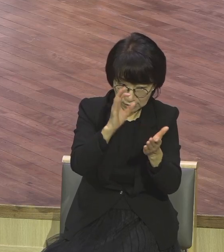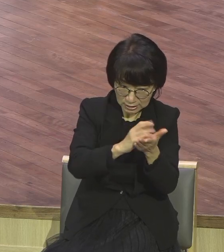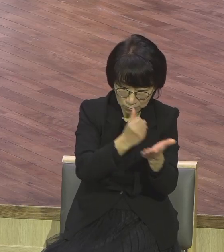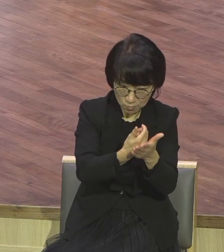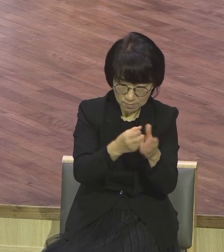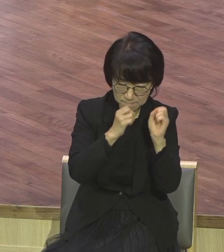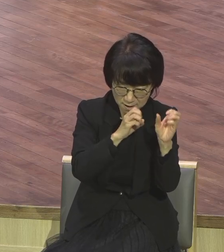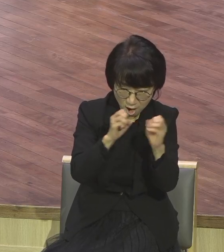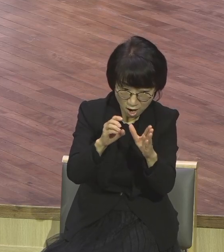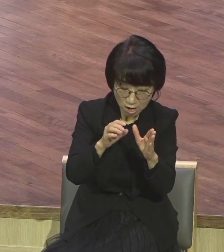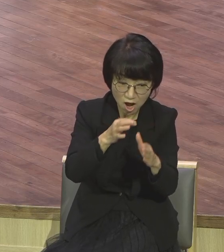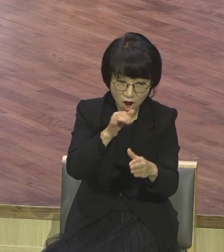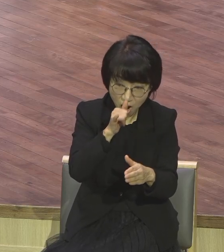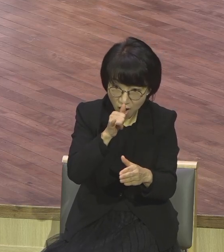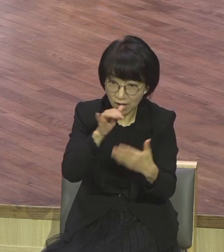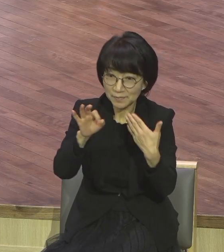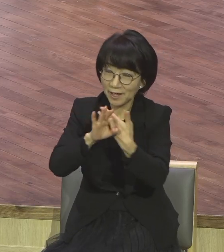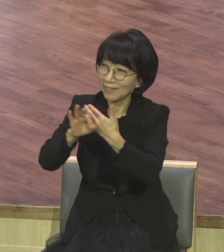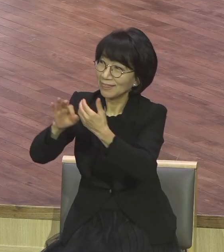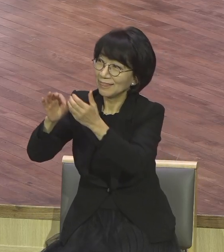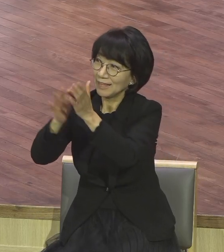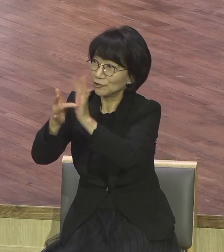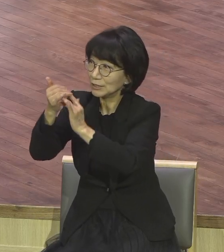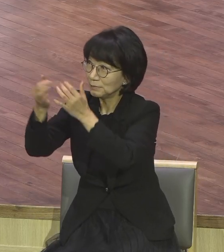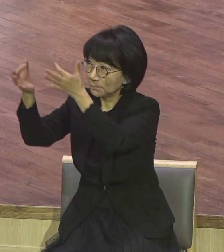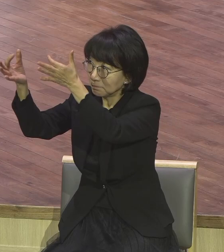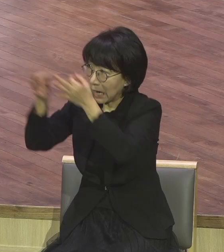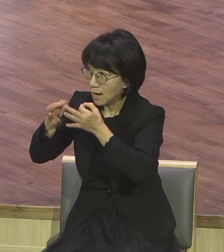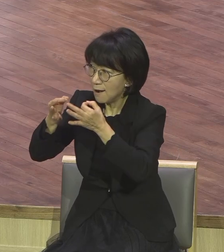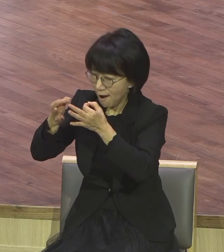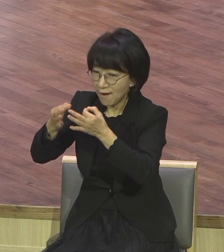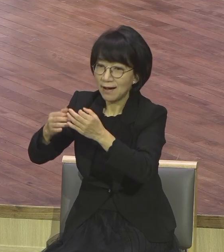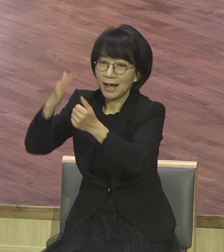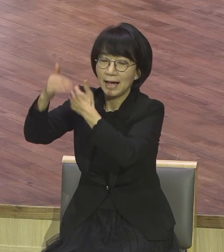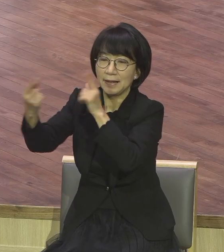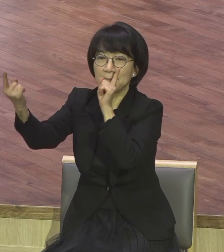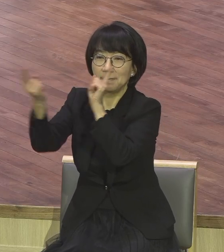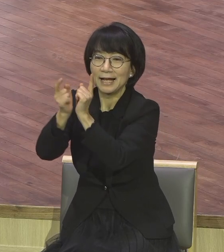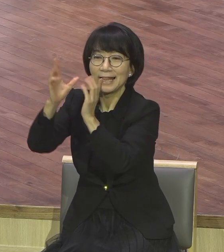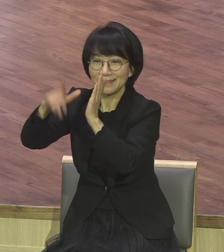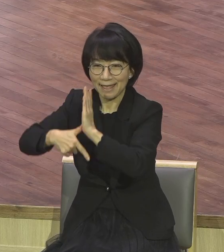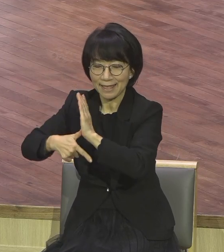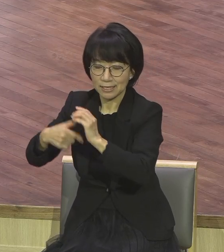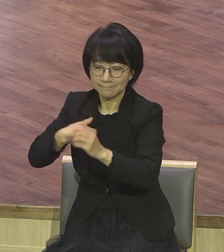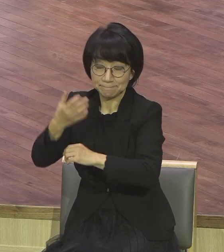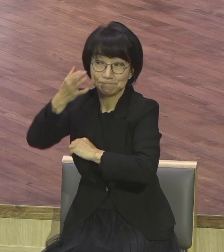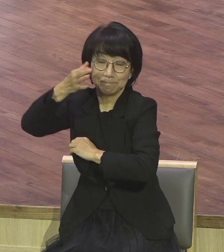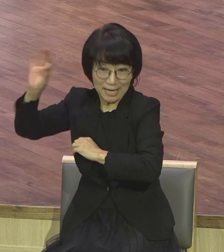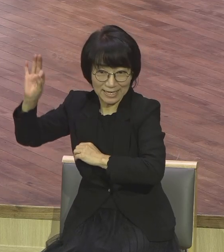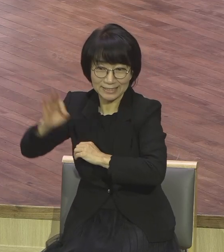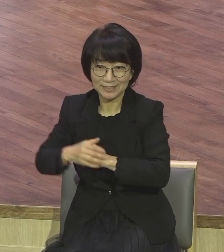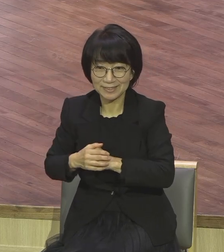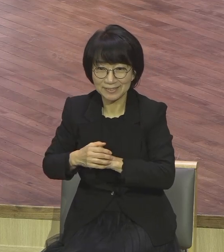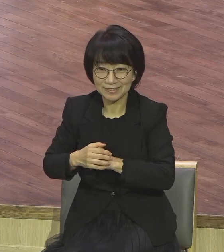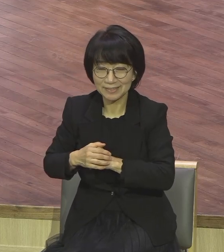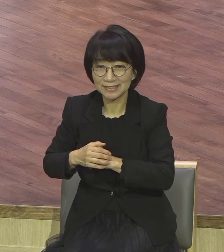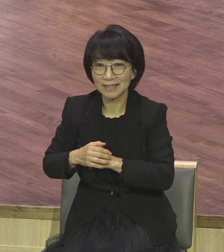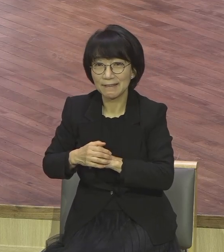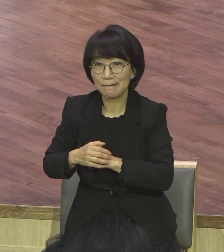나도 하나님 앞에서 내가 너 시인하겠다 이게 무슨 말이냐고요 죽어서 천국 가서 말할 것도 없고 이 땅에 살면서